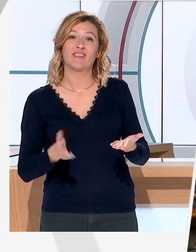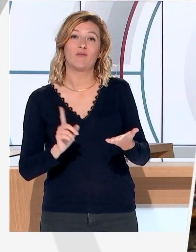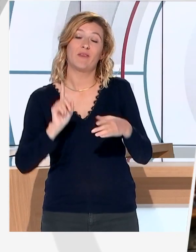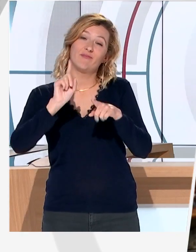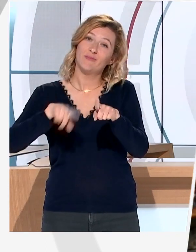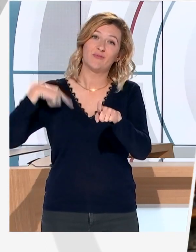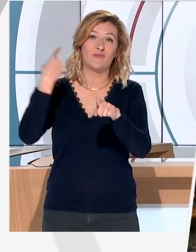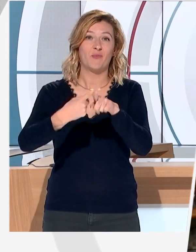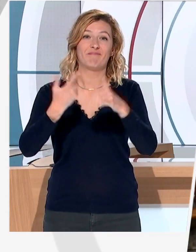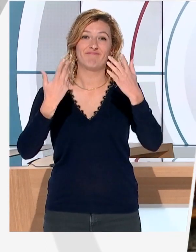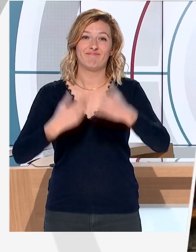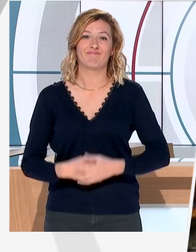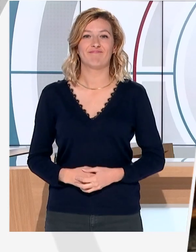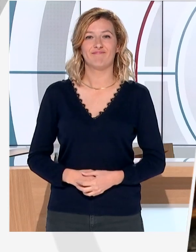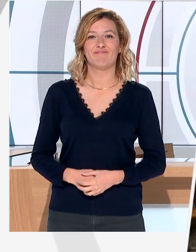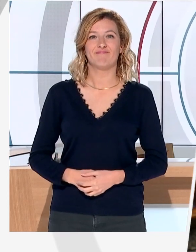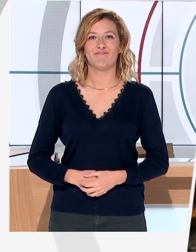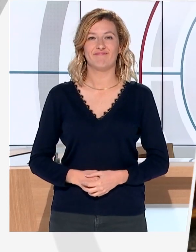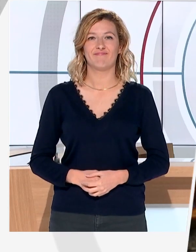Et ce n'était pas le cas cette fois-ci. Bon, ça va être next time.